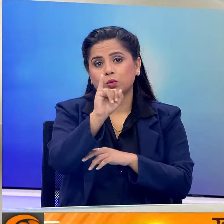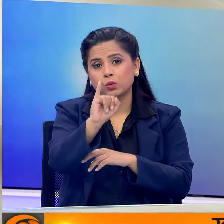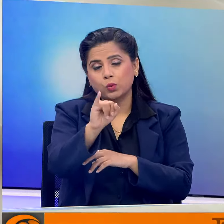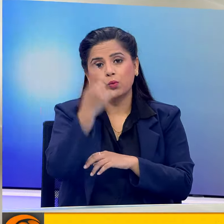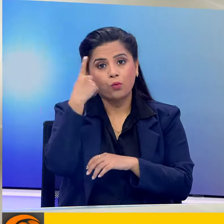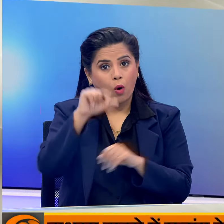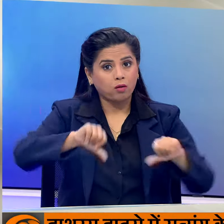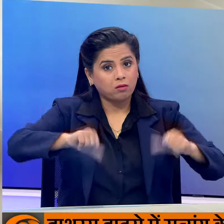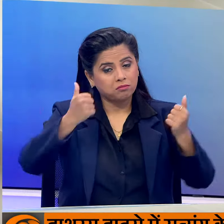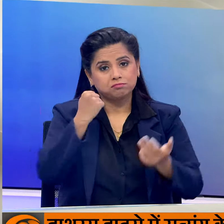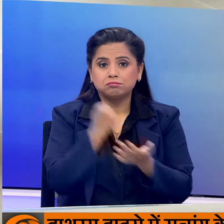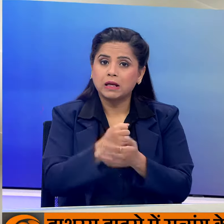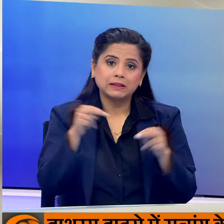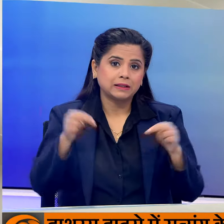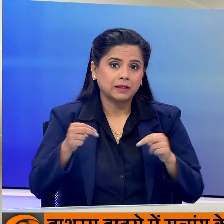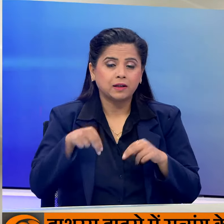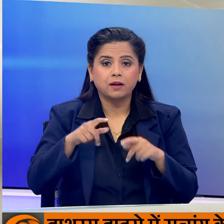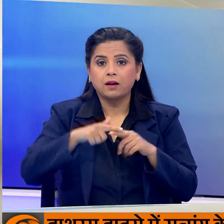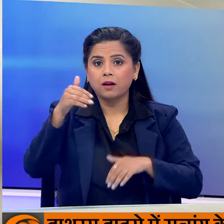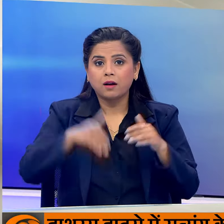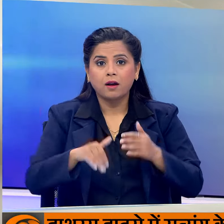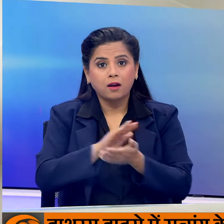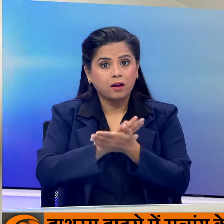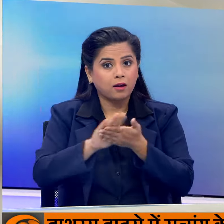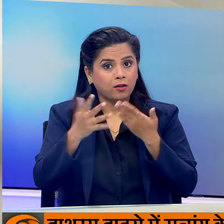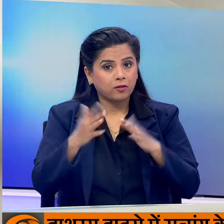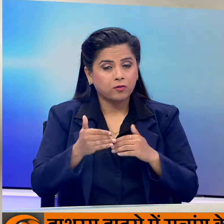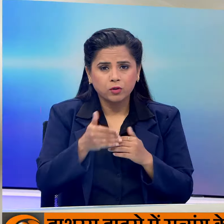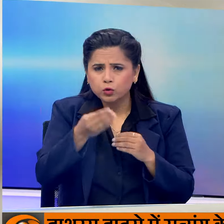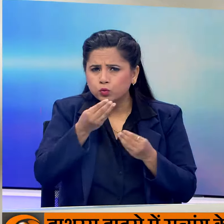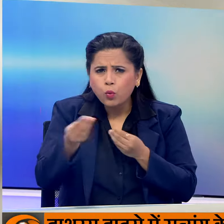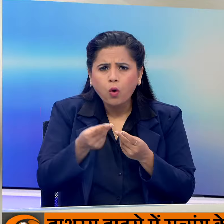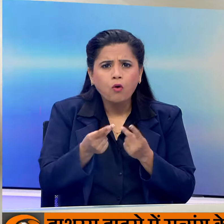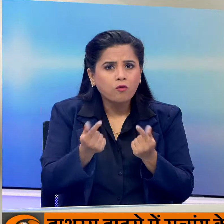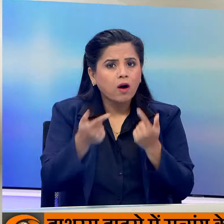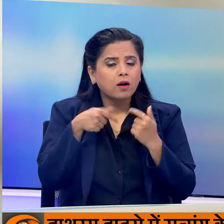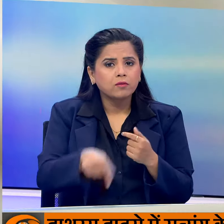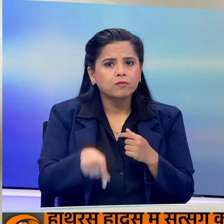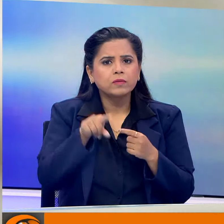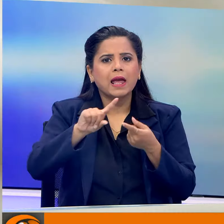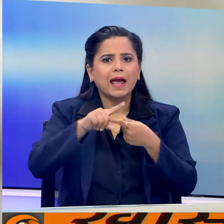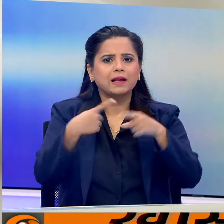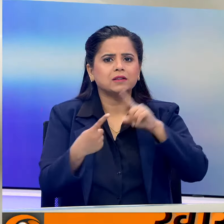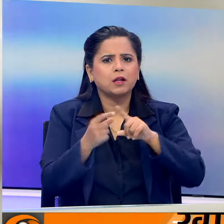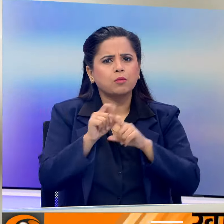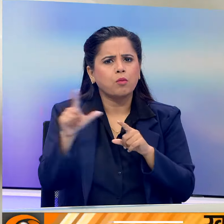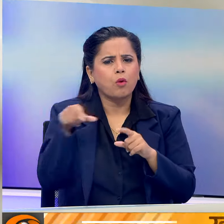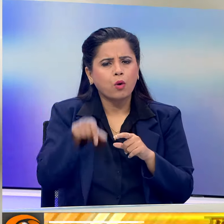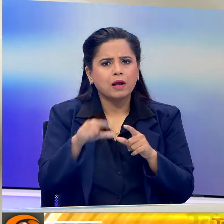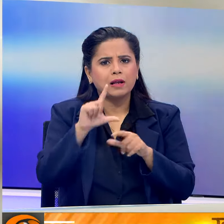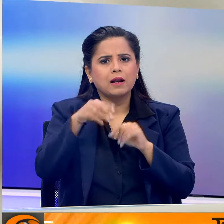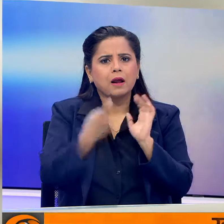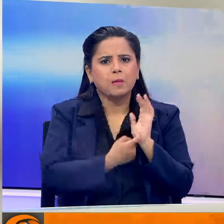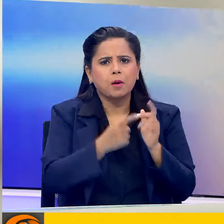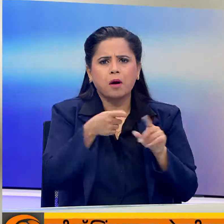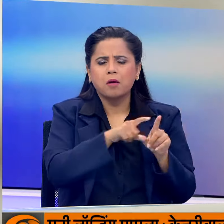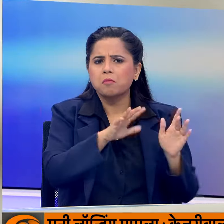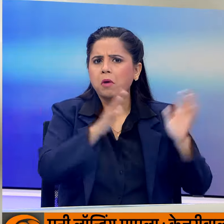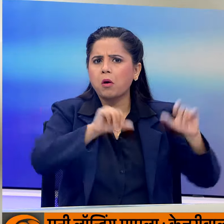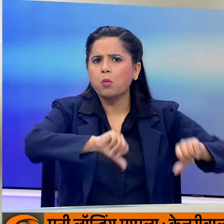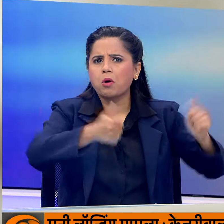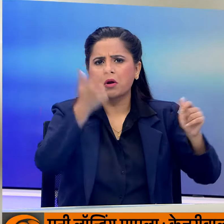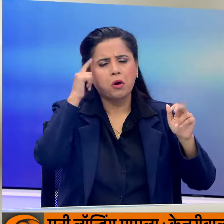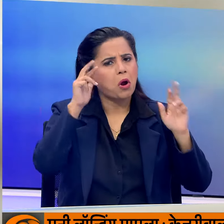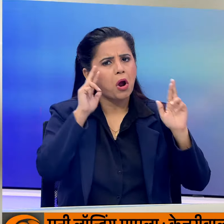जरूरत है वहीं मतदान संपन होरन के फोरण बाद जारी एक्जिट पोल में भी लेबर पार्टी की बड़ी जीत की